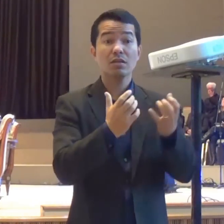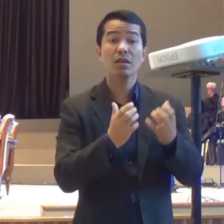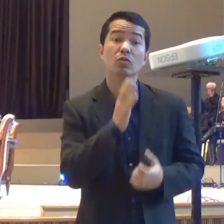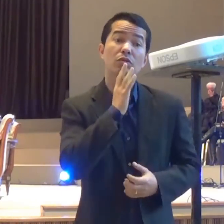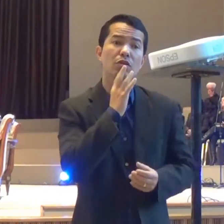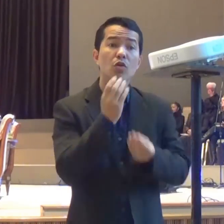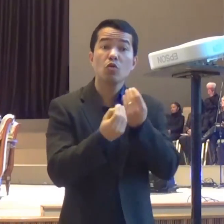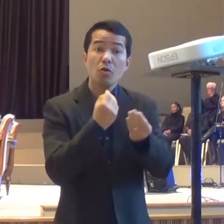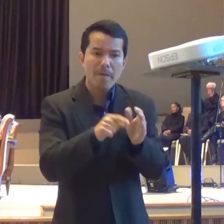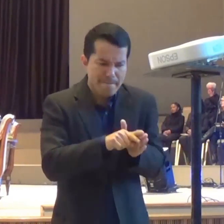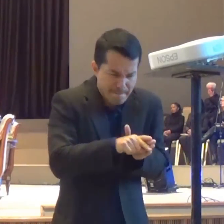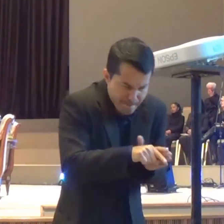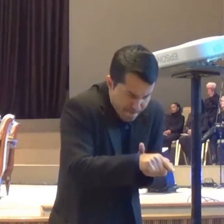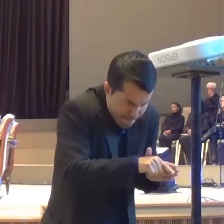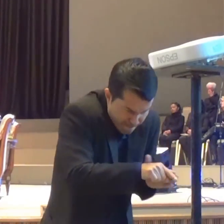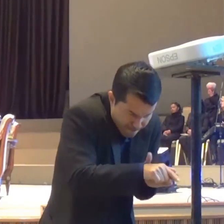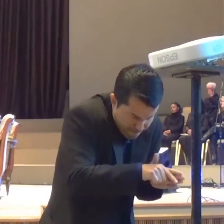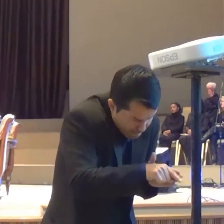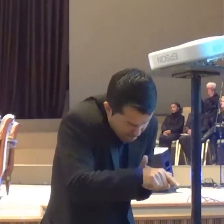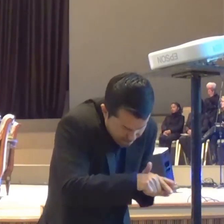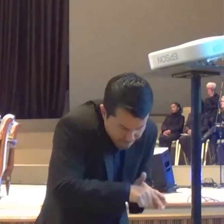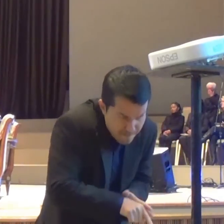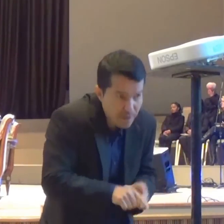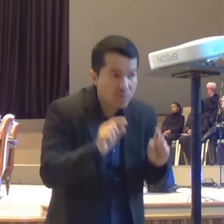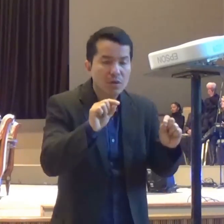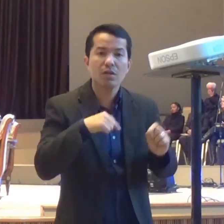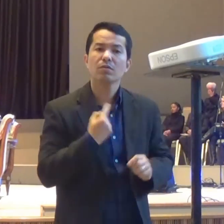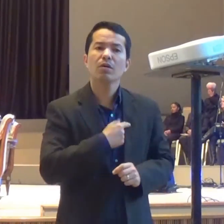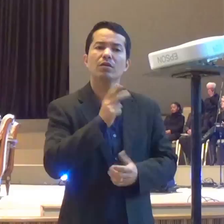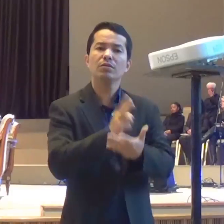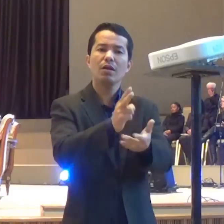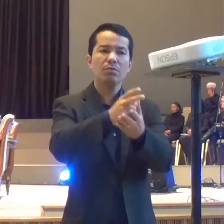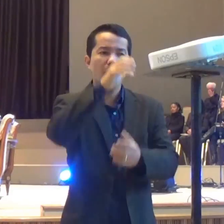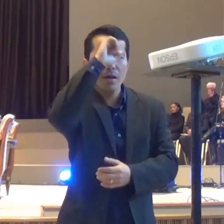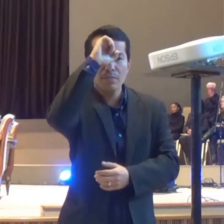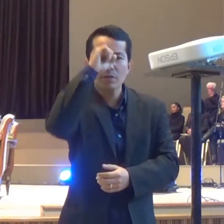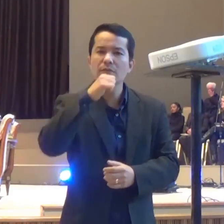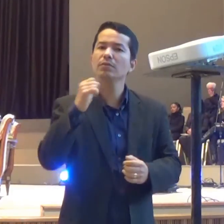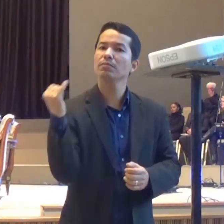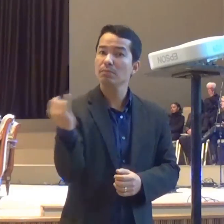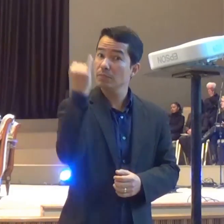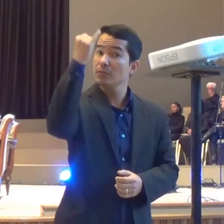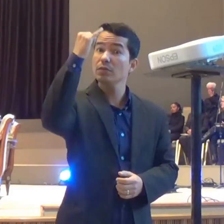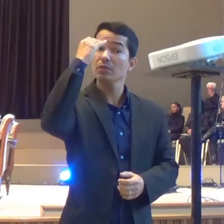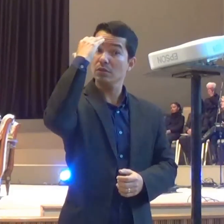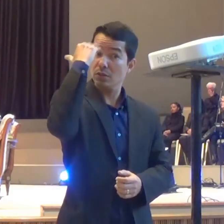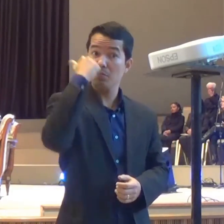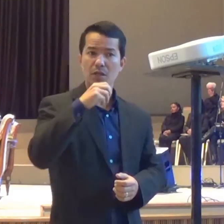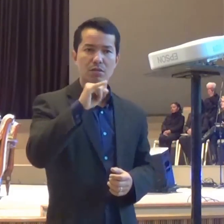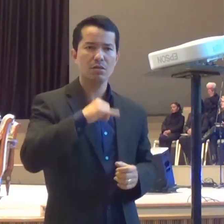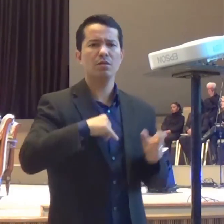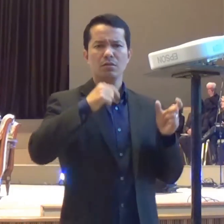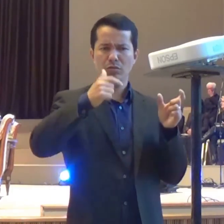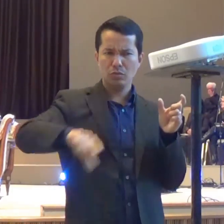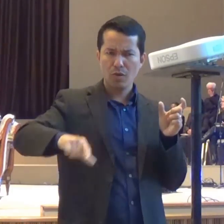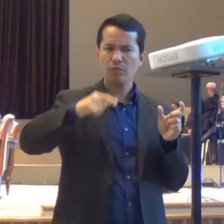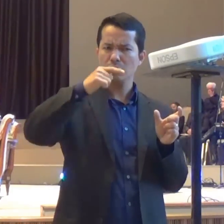notar as repetições do texto A gente fica contando